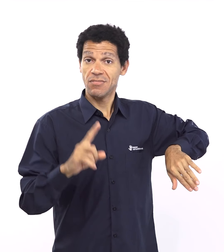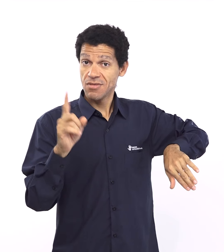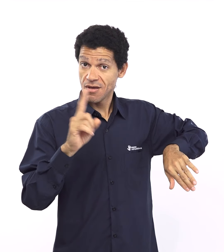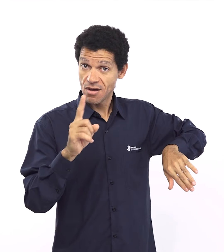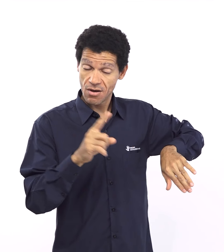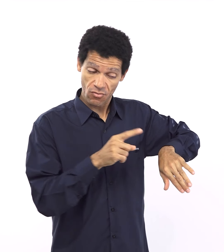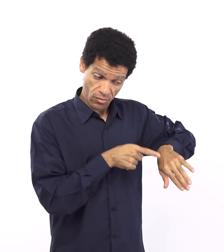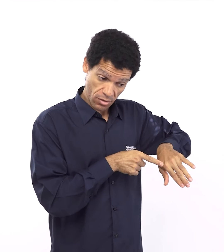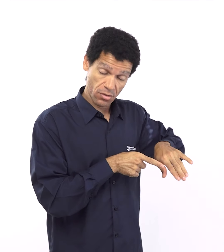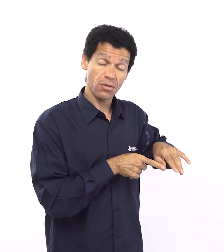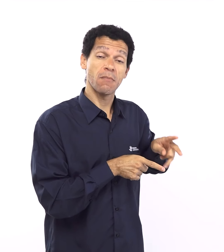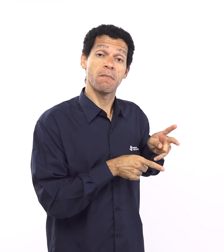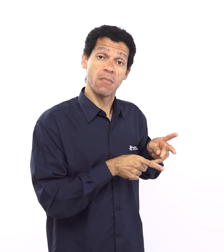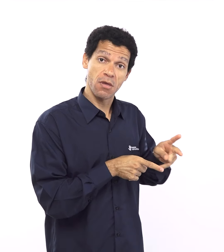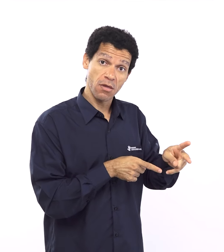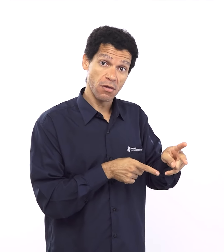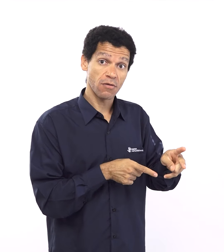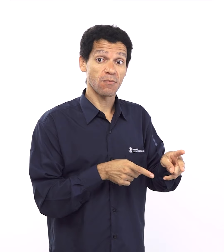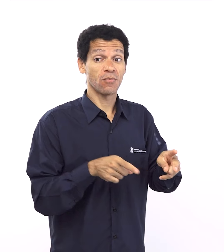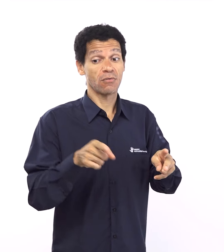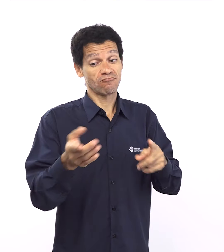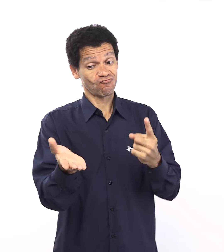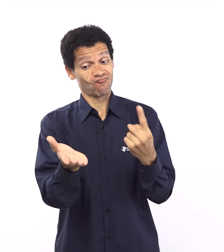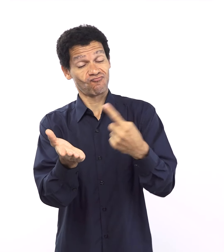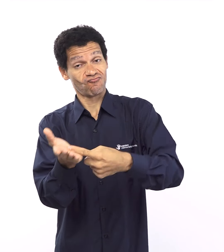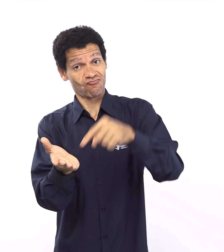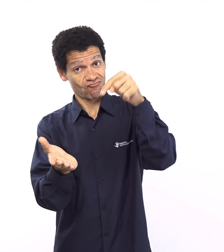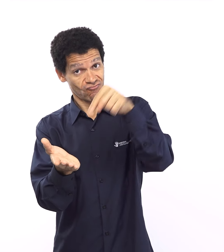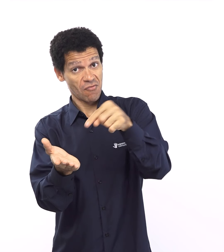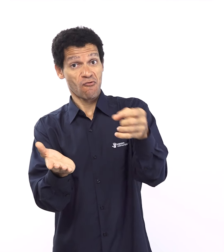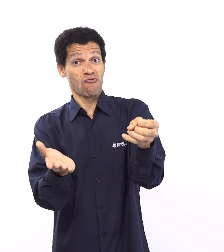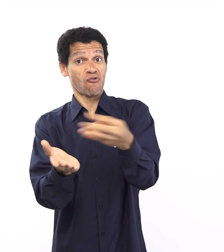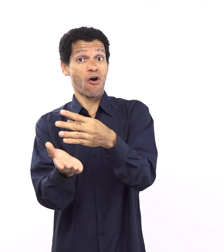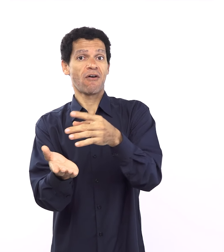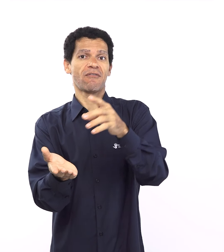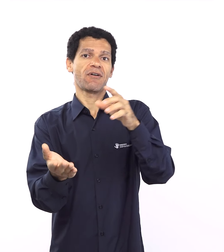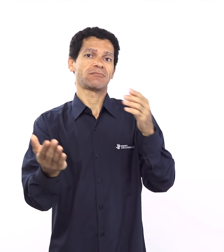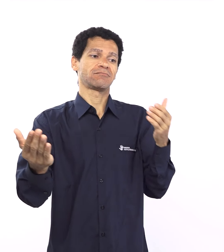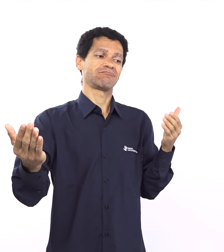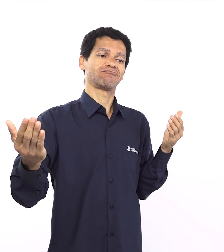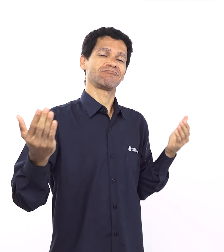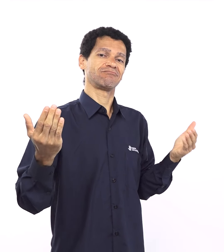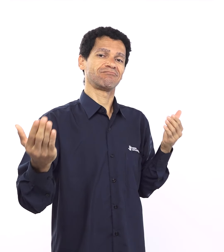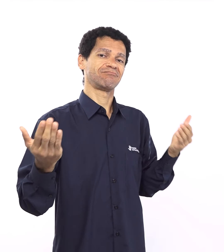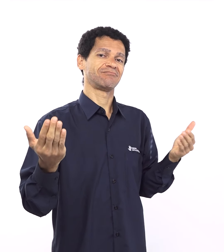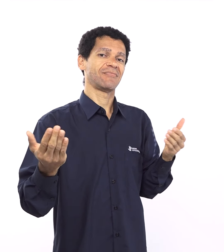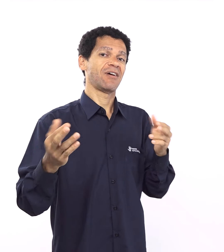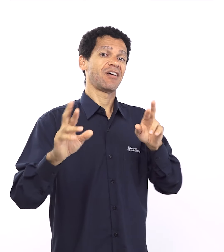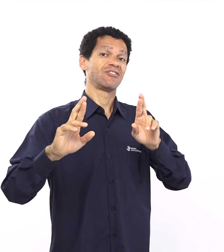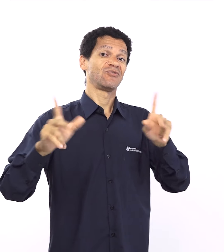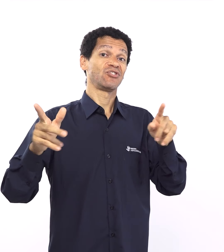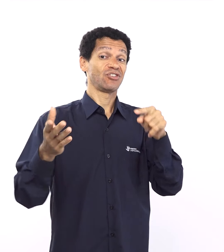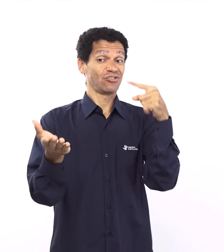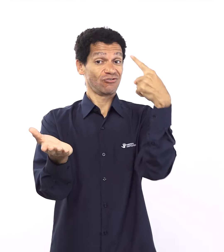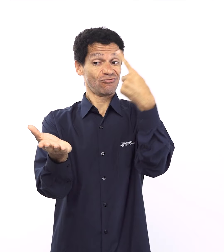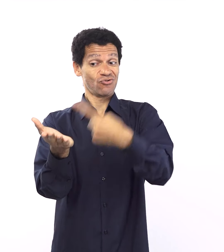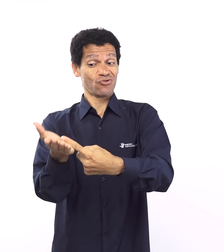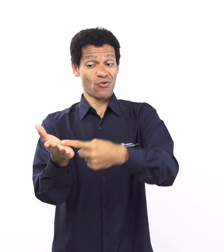aliança a gente vai ver aqui vários uma coluna comum por exemplo vou pegar a mosaica que a gente estava falando